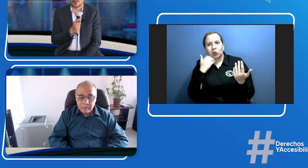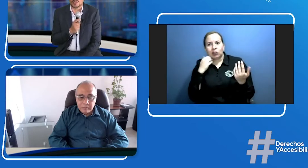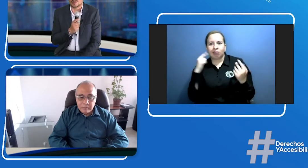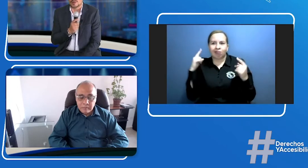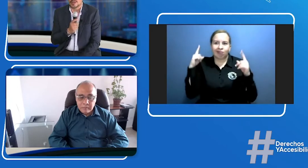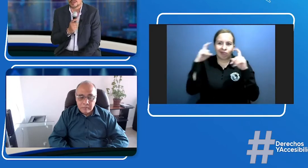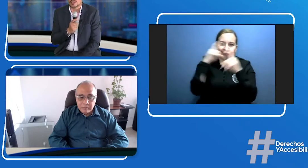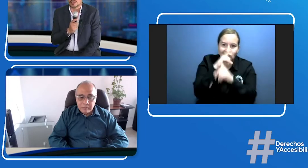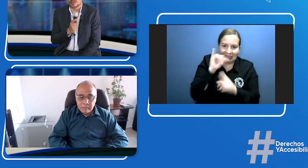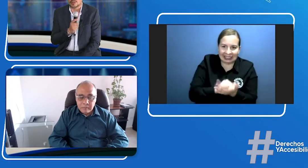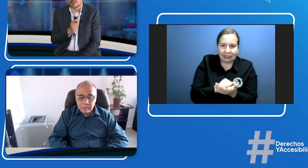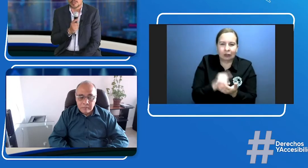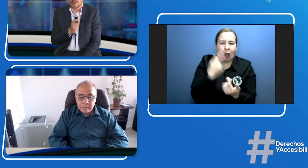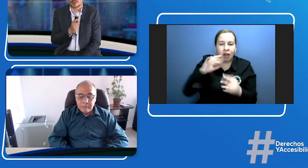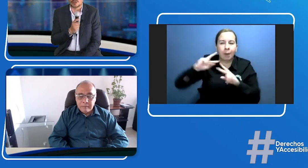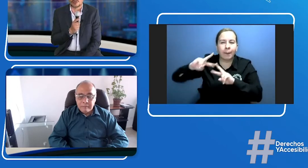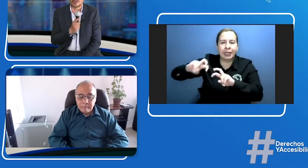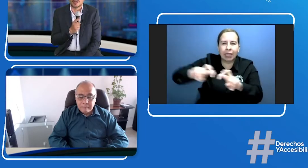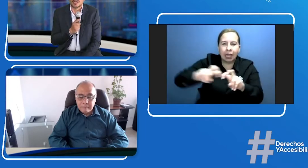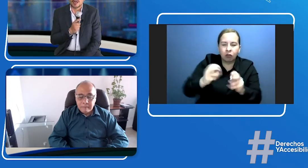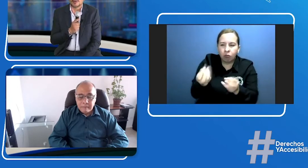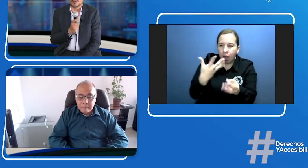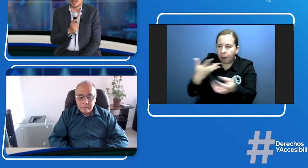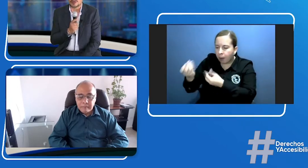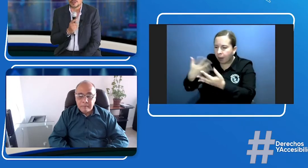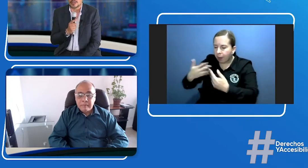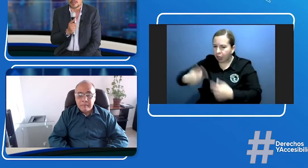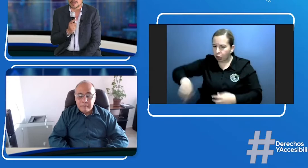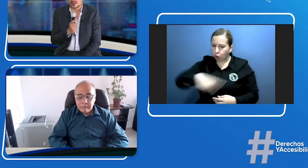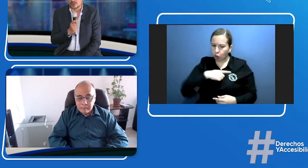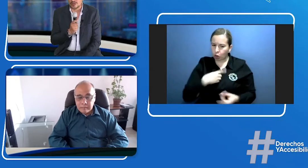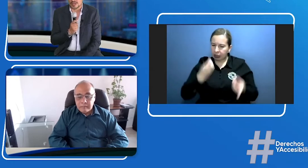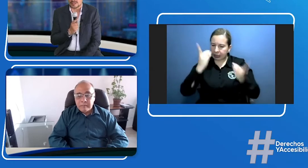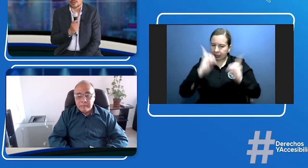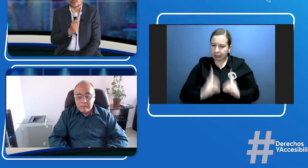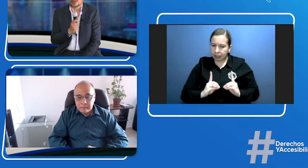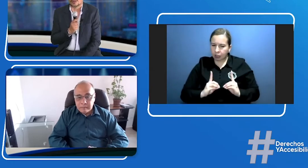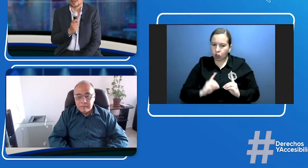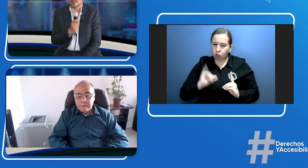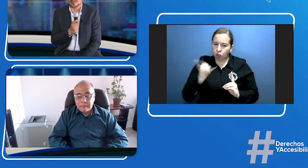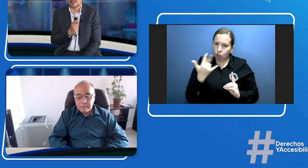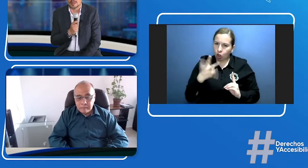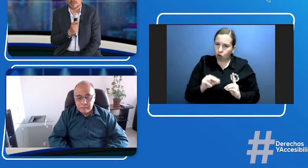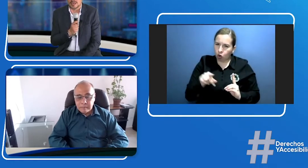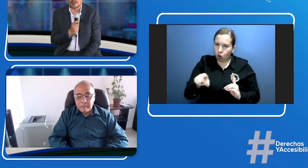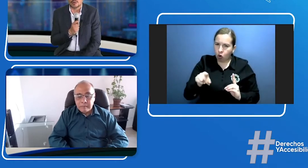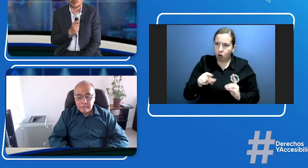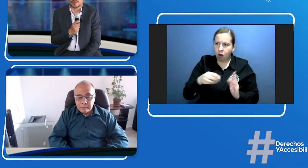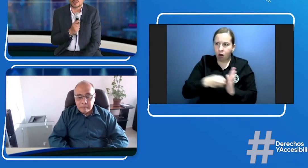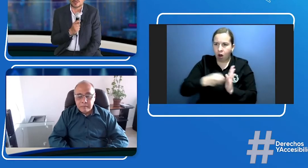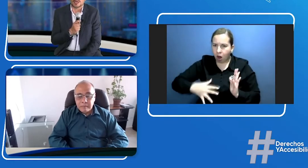tomar una decisión que nos permita a nosotros afirmar con certeza o no que ese costo realmente es inmanejable o no para un canal